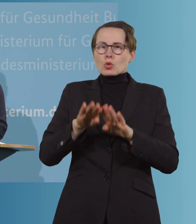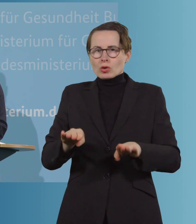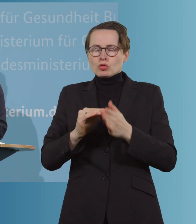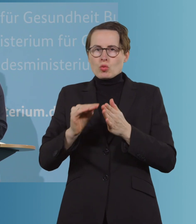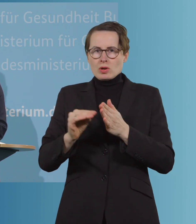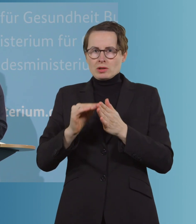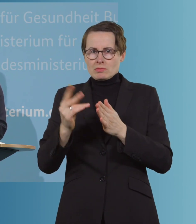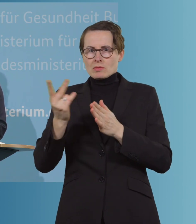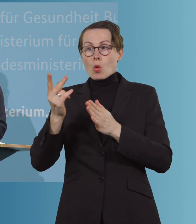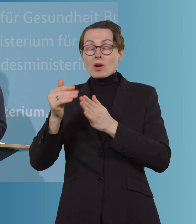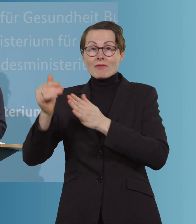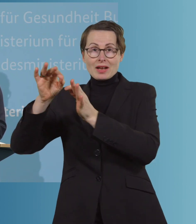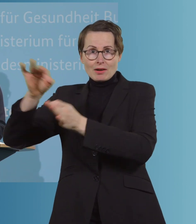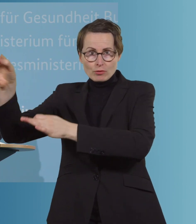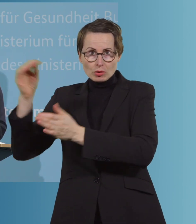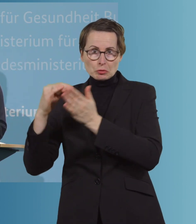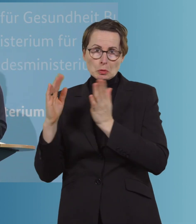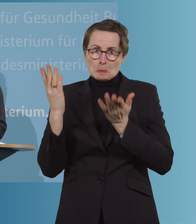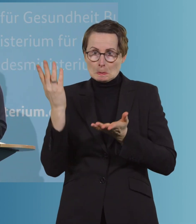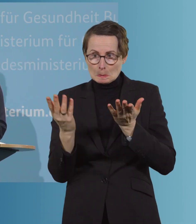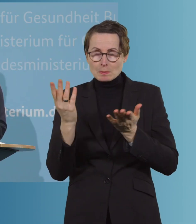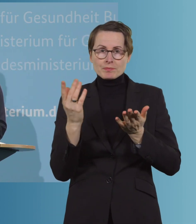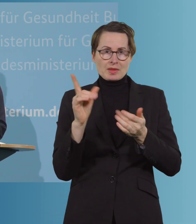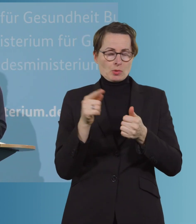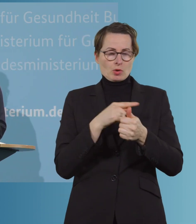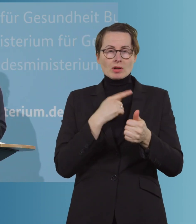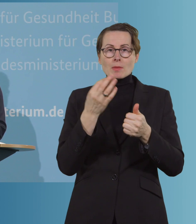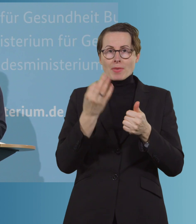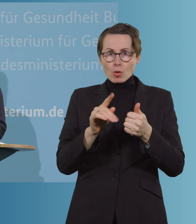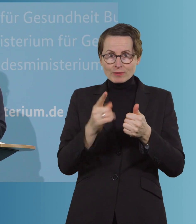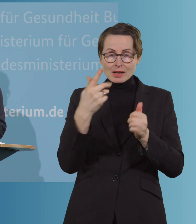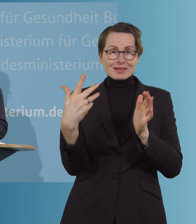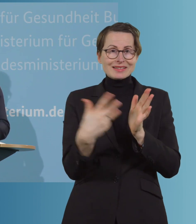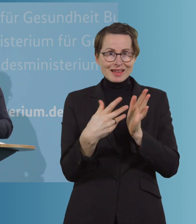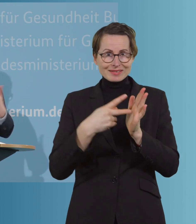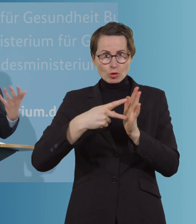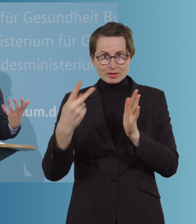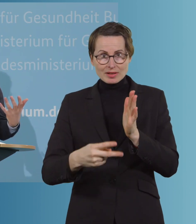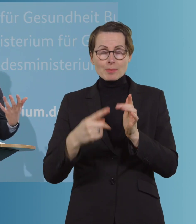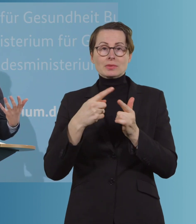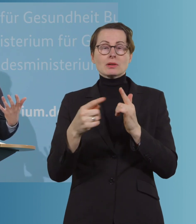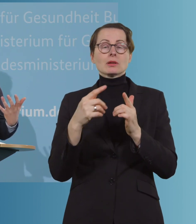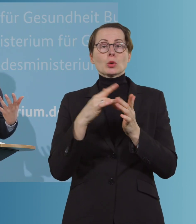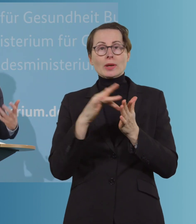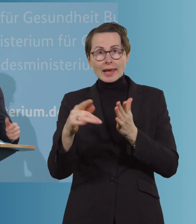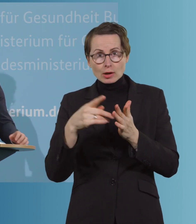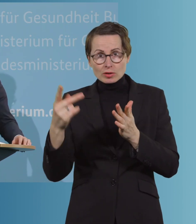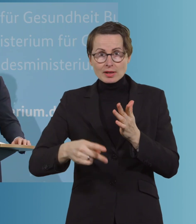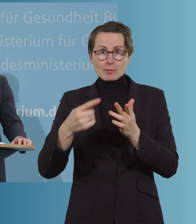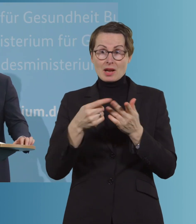Dazu gehören auf jeden Fall natürlich Hygiene- und Testkonzepte, Konzepte, auch Raumkonzepte. Ich meine, im Moment stehen in Deutschland an vielen